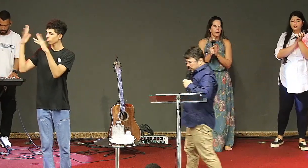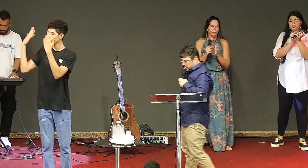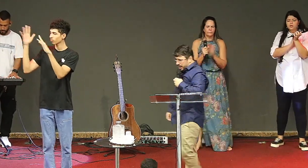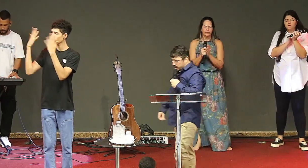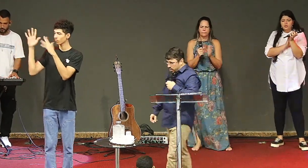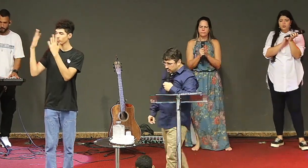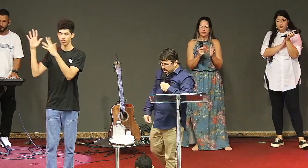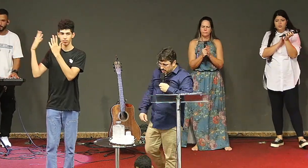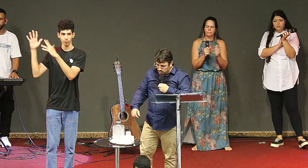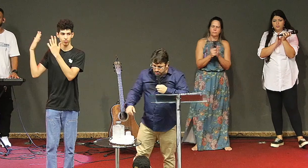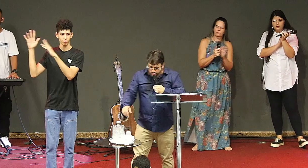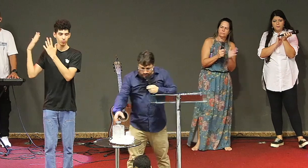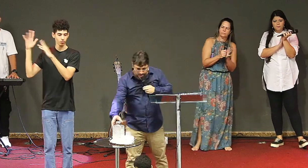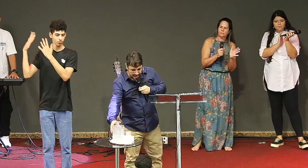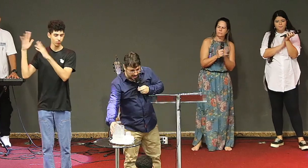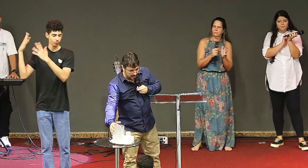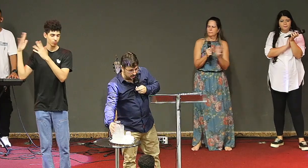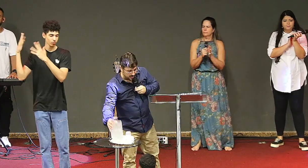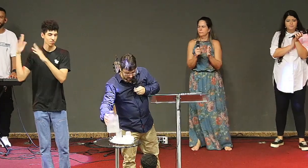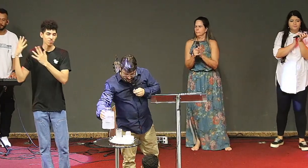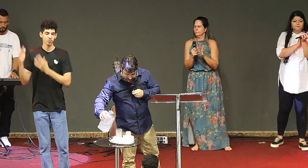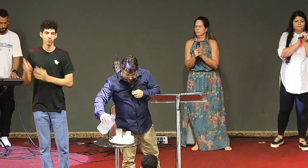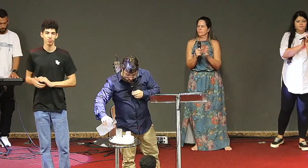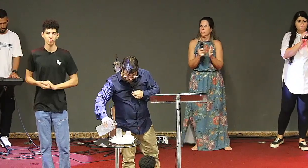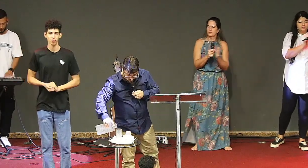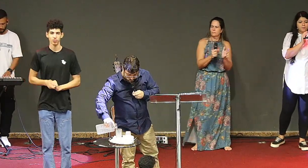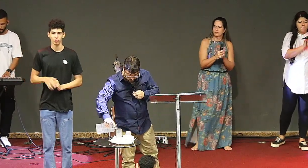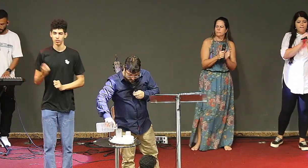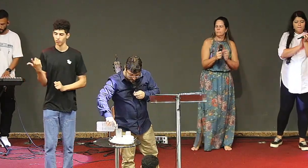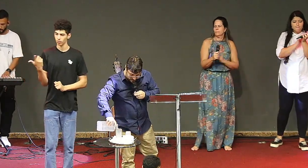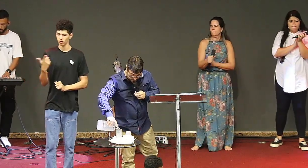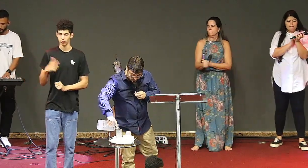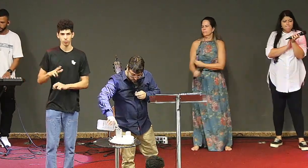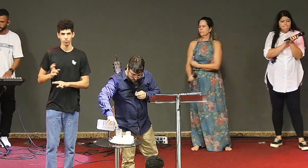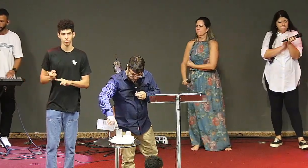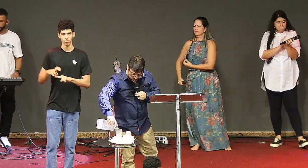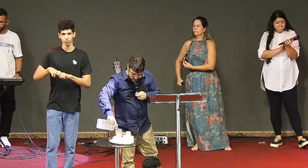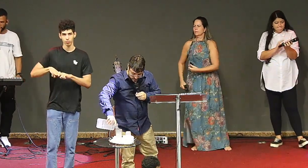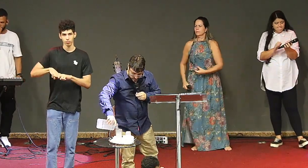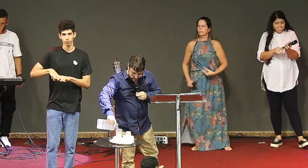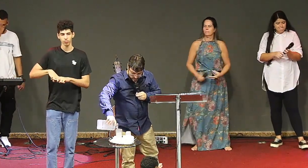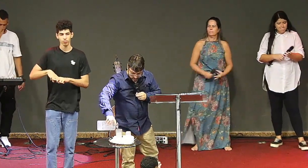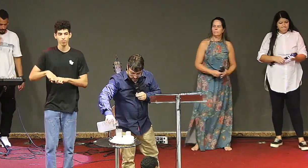pode ir retornando ao seu lugar você que tem condições pra isso